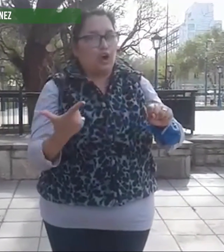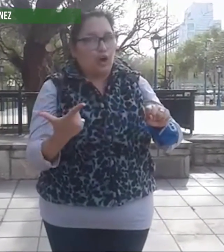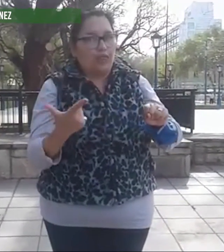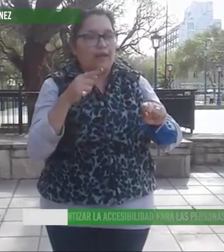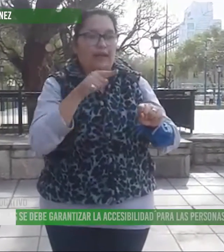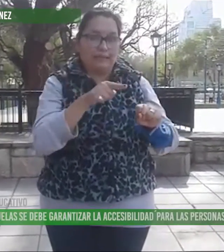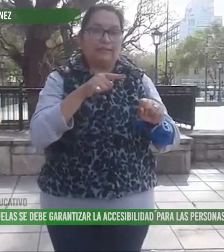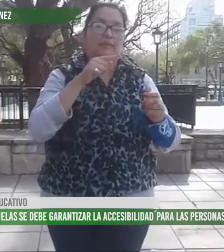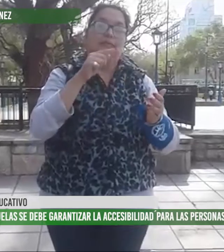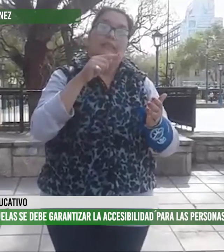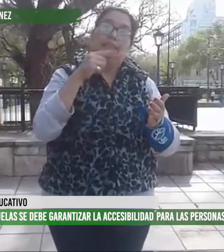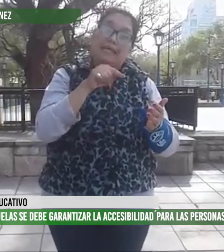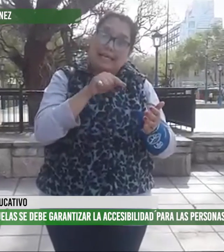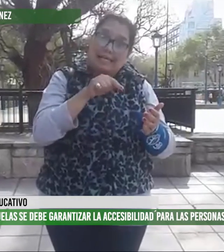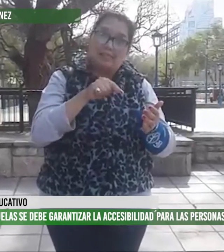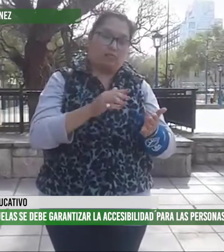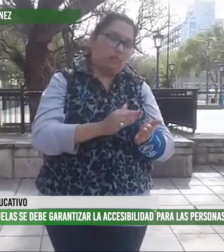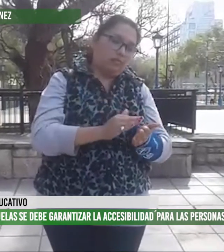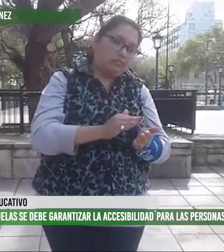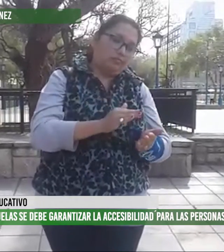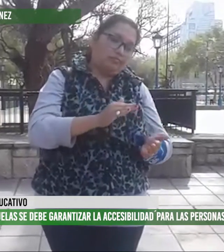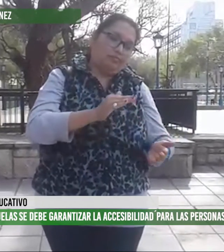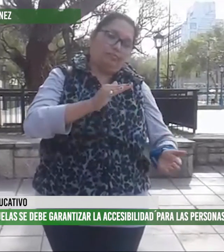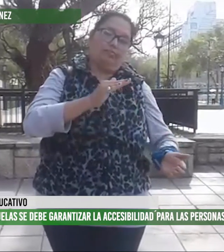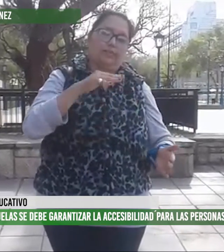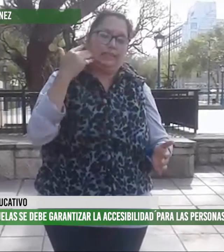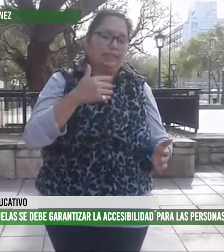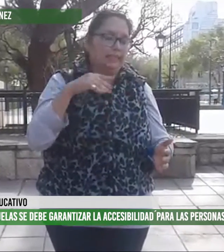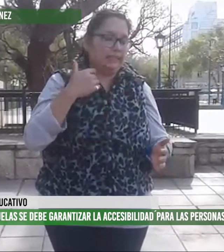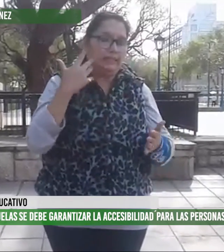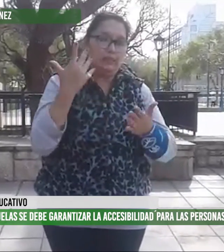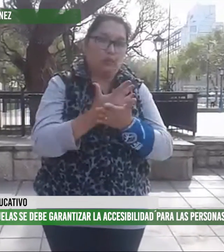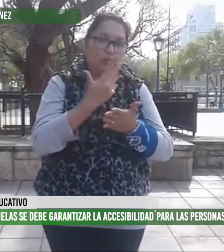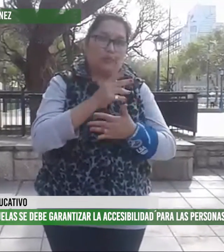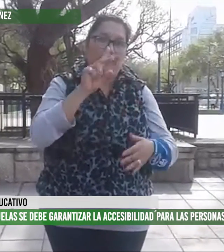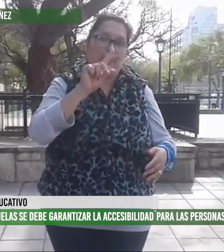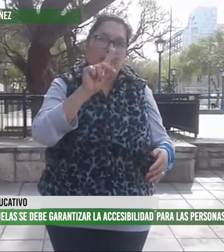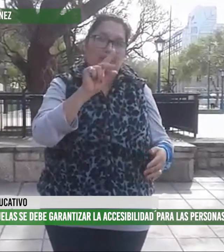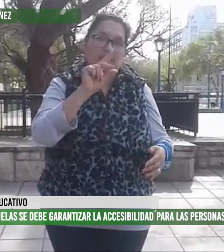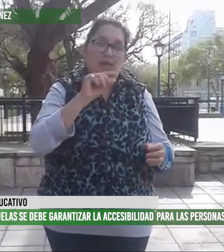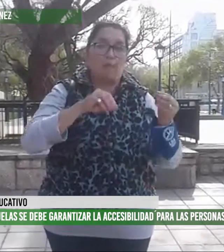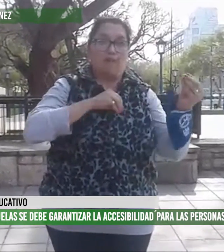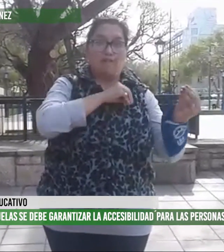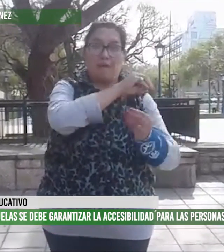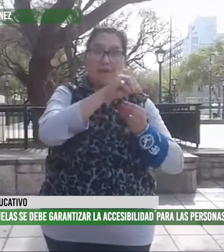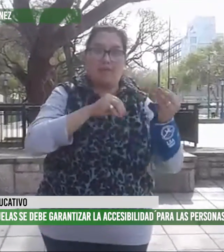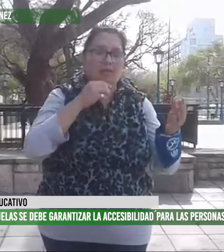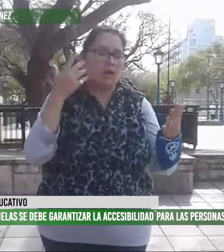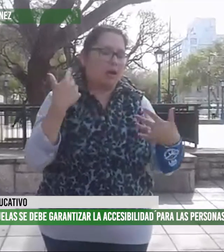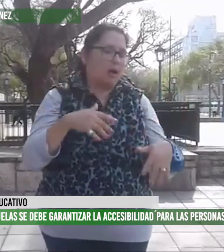fue el problema, por lo que yo quedé sorda. Después fui creciendo, y con muchas dificultades. Fue muy difícil